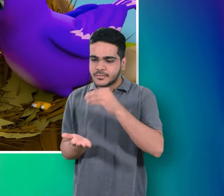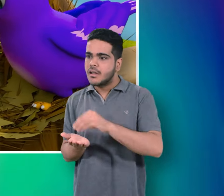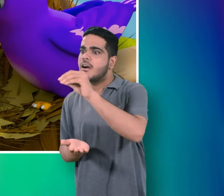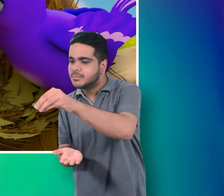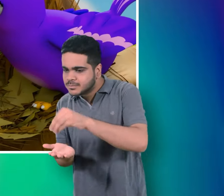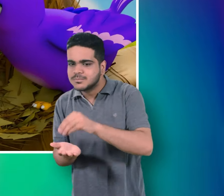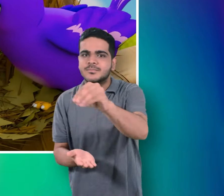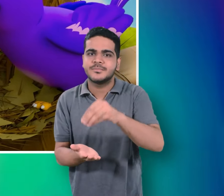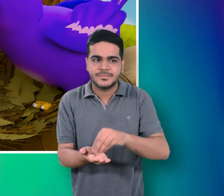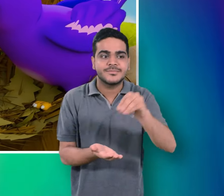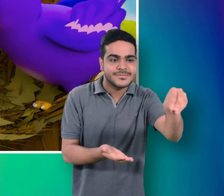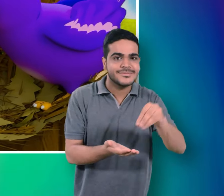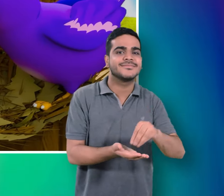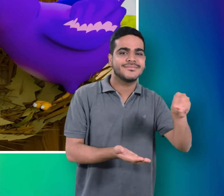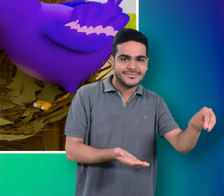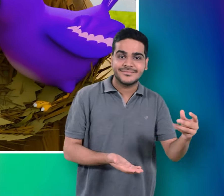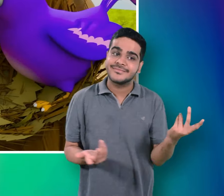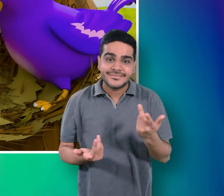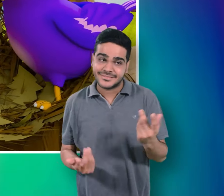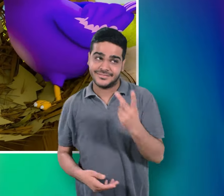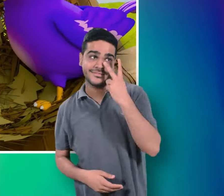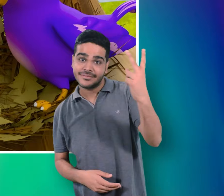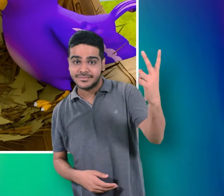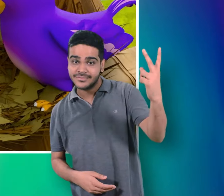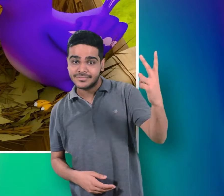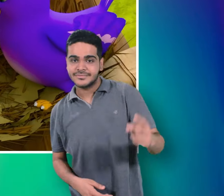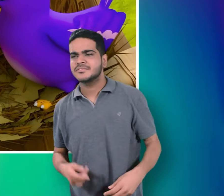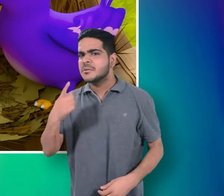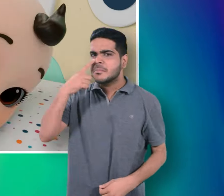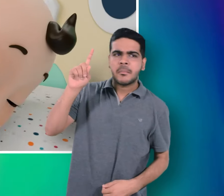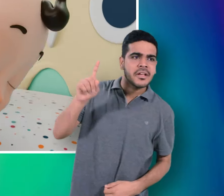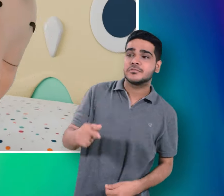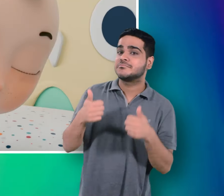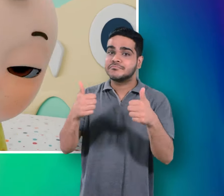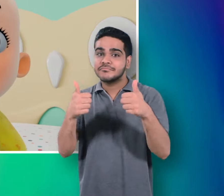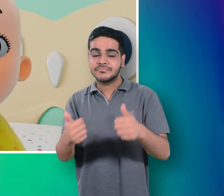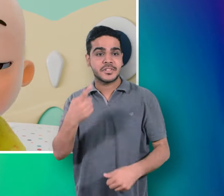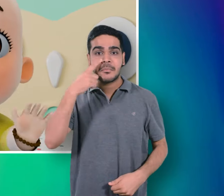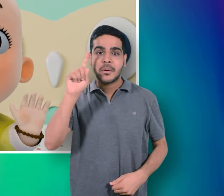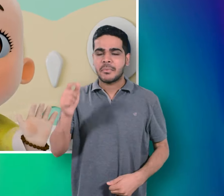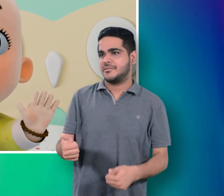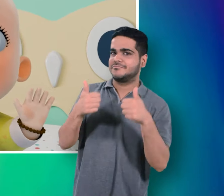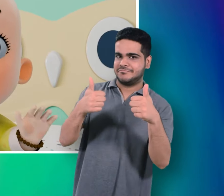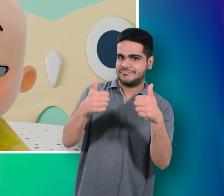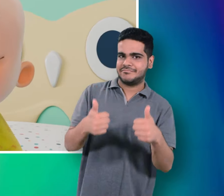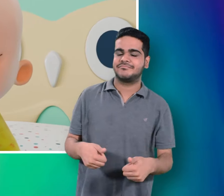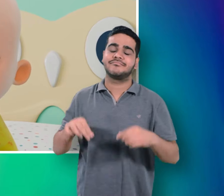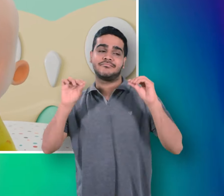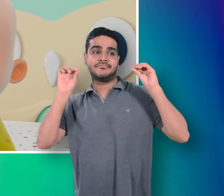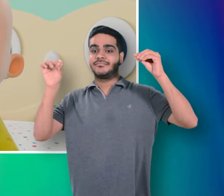अपने दाना लाई है ओके मम्मी ओके मम्मी उठ गया